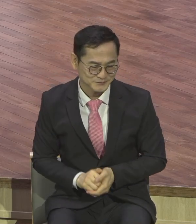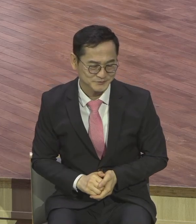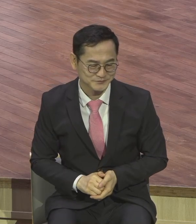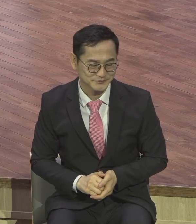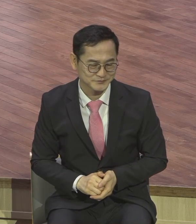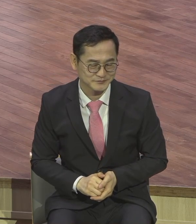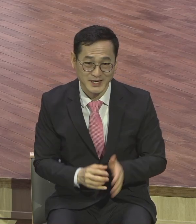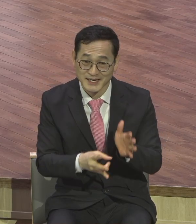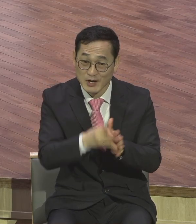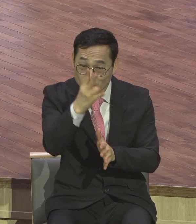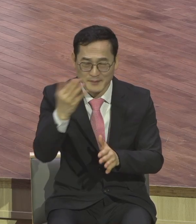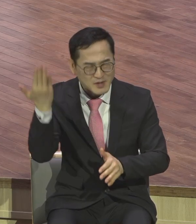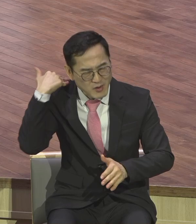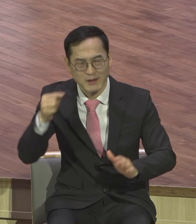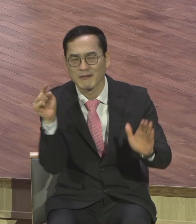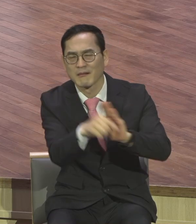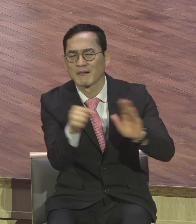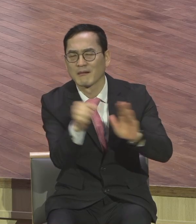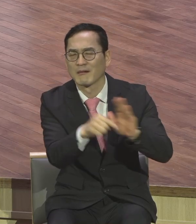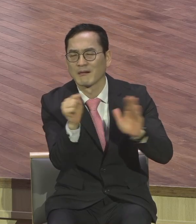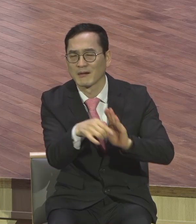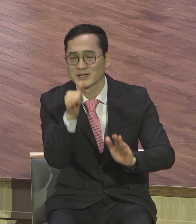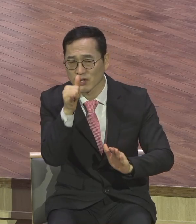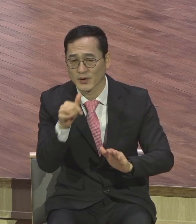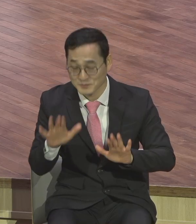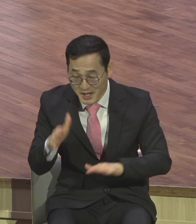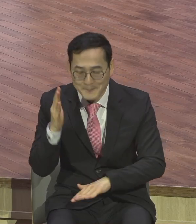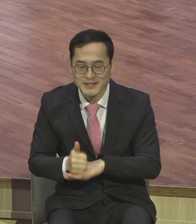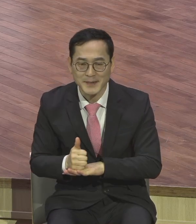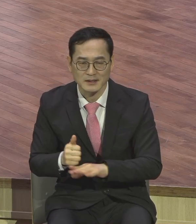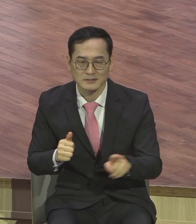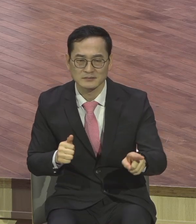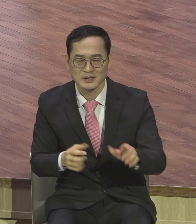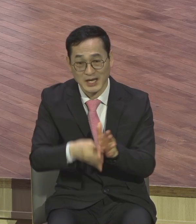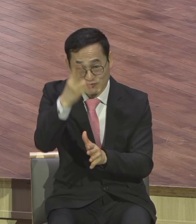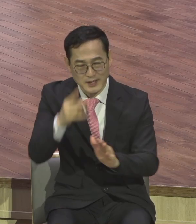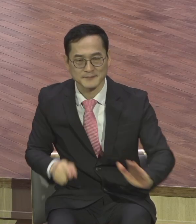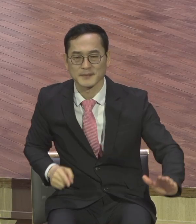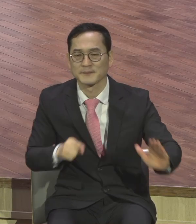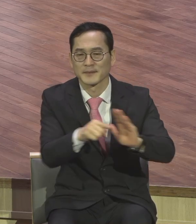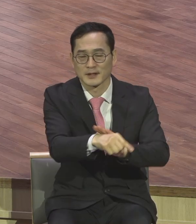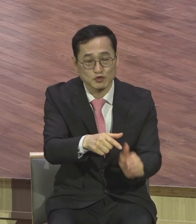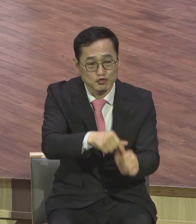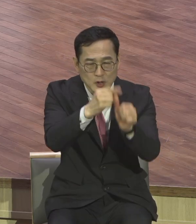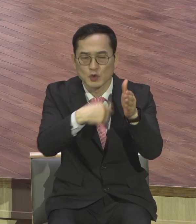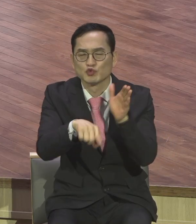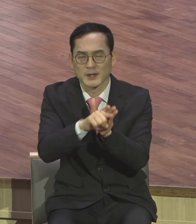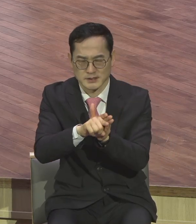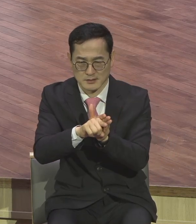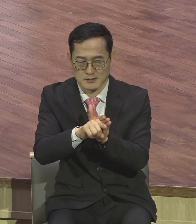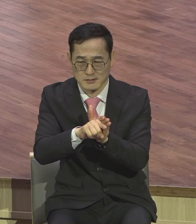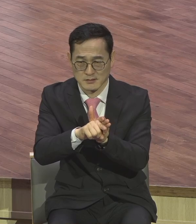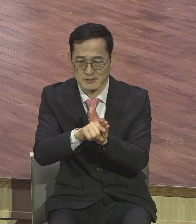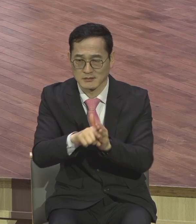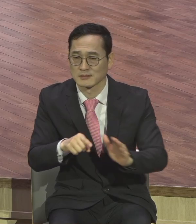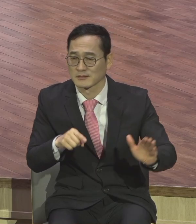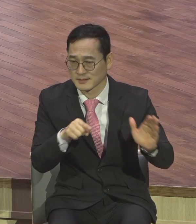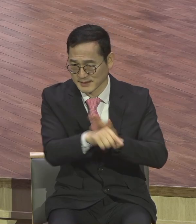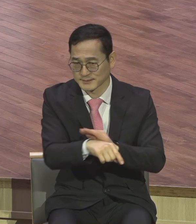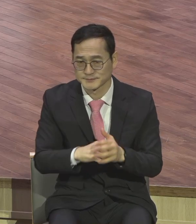구속사 성취를 위한 아주 특별한 이런 방문이에요 장세기 3장 문제로 인간은 자기도 알지